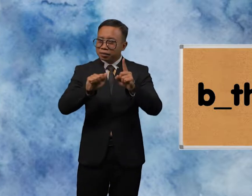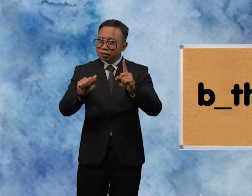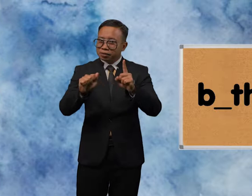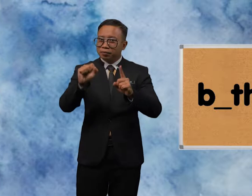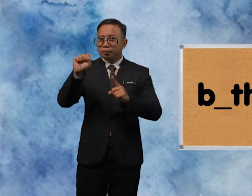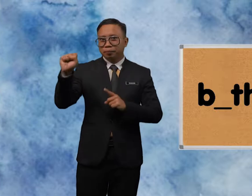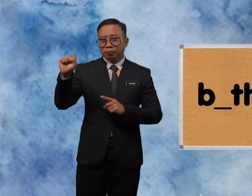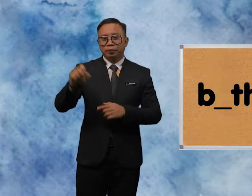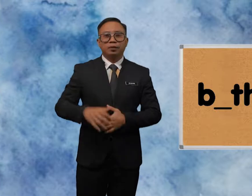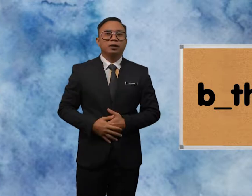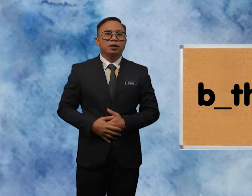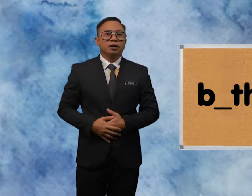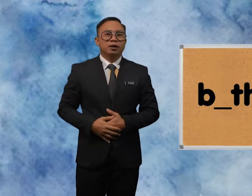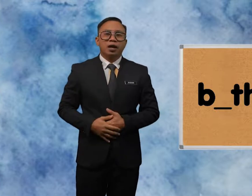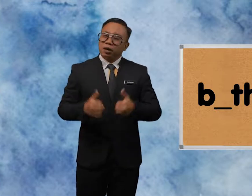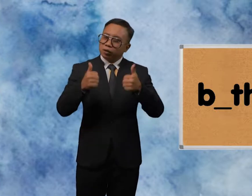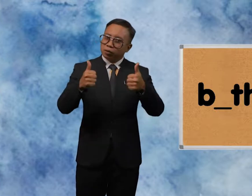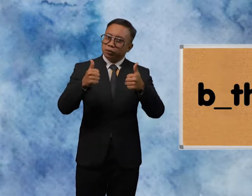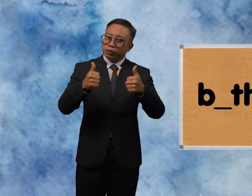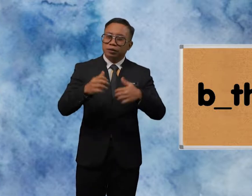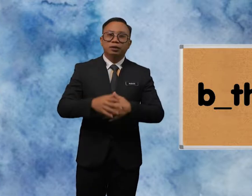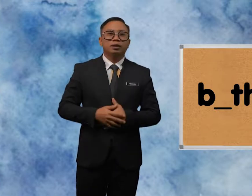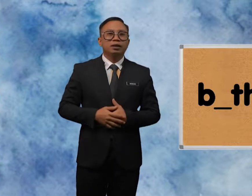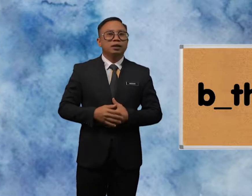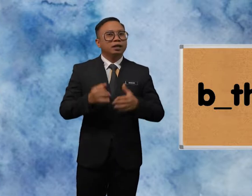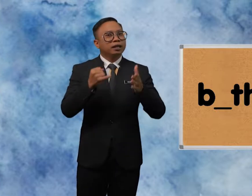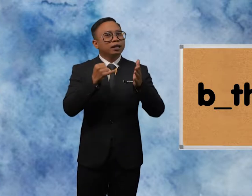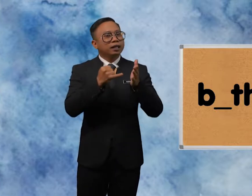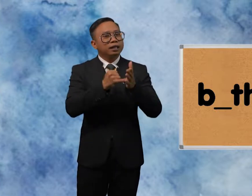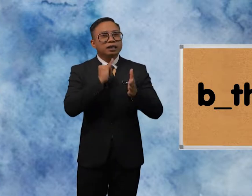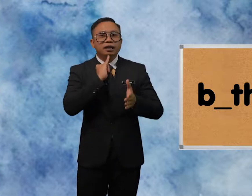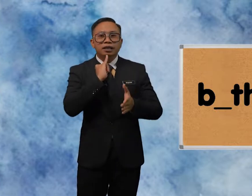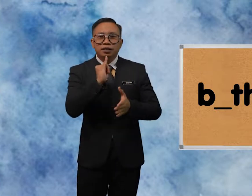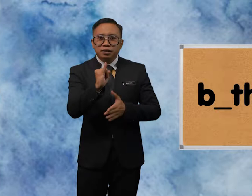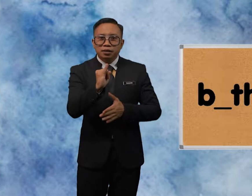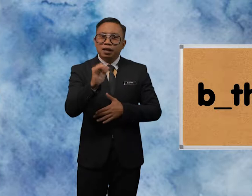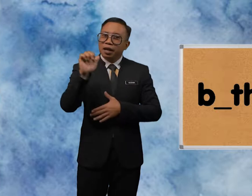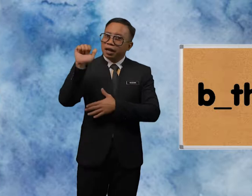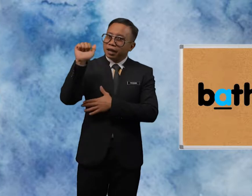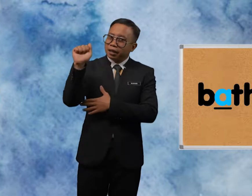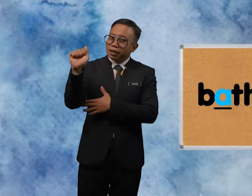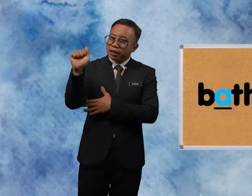Good It is A A